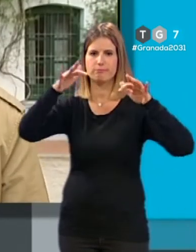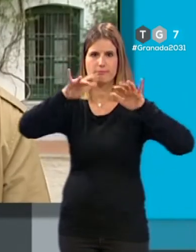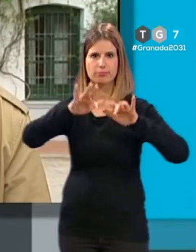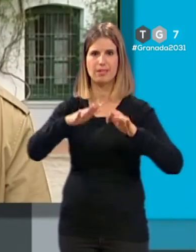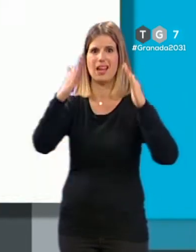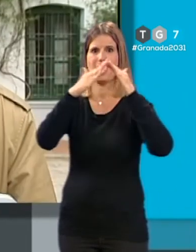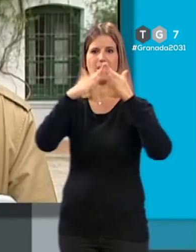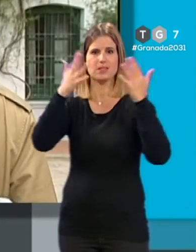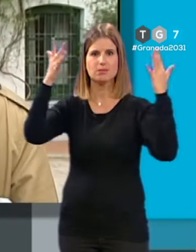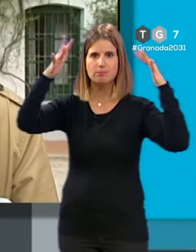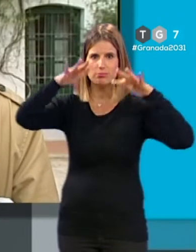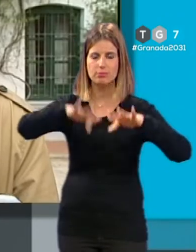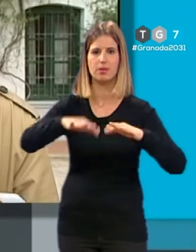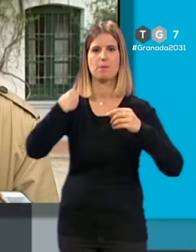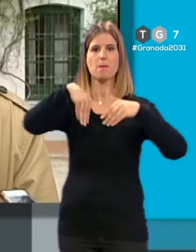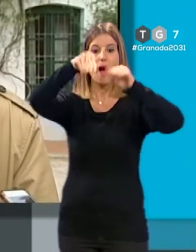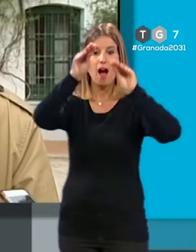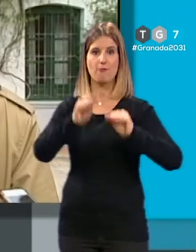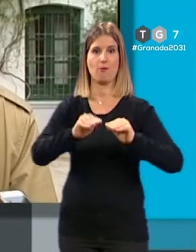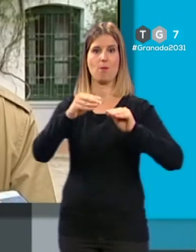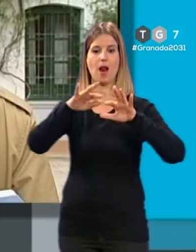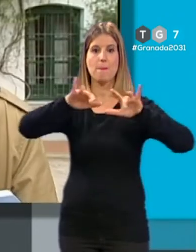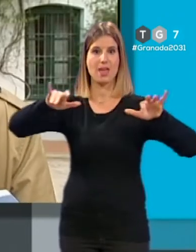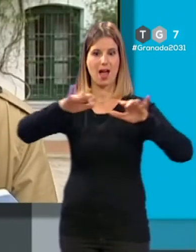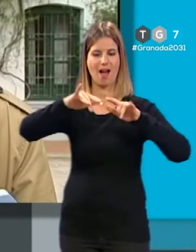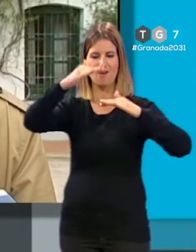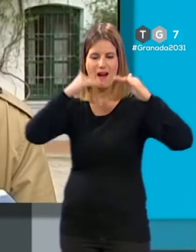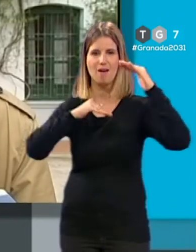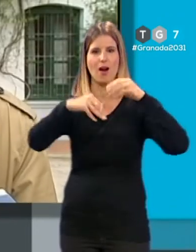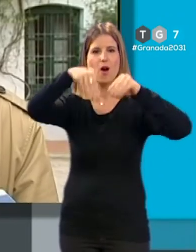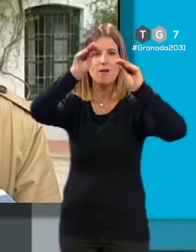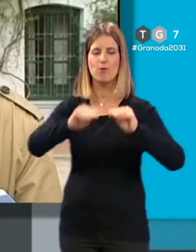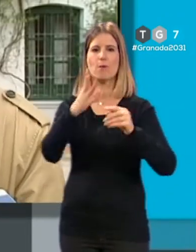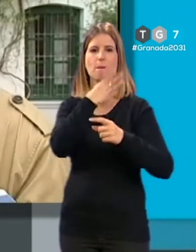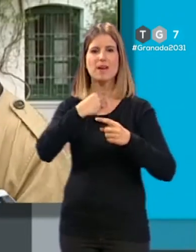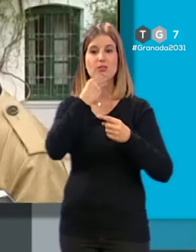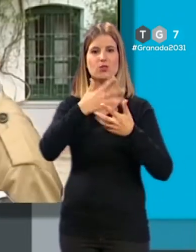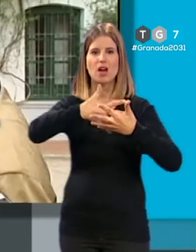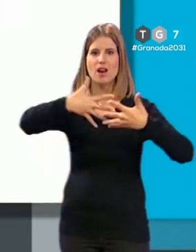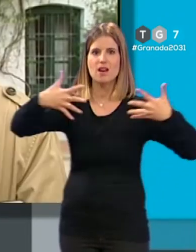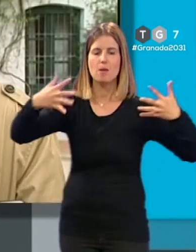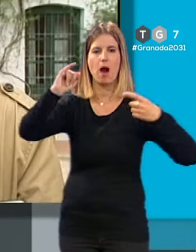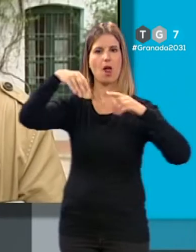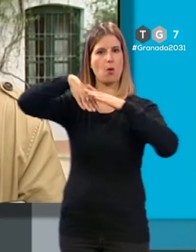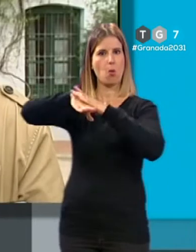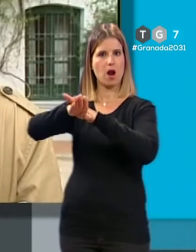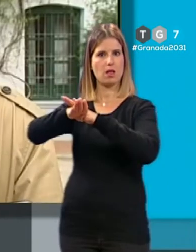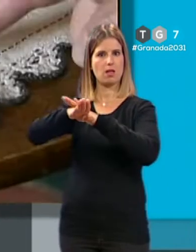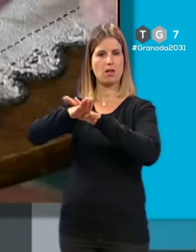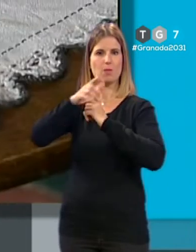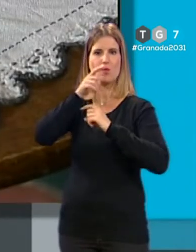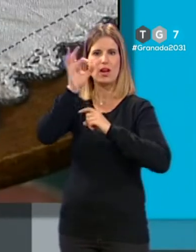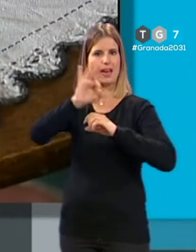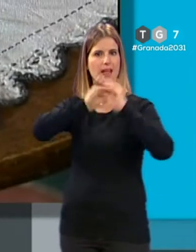se está viniendo abajo, la misma alfombra que había debajo del piano de una alfombra preciosa y enorme está guardada porque nadie la ha